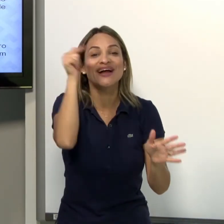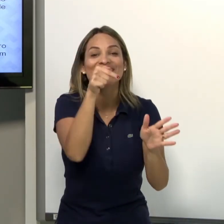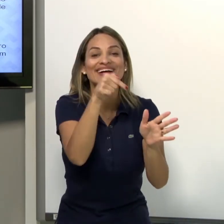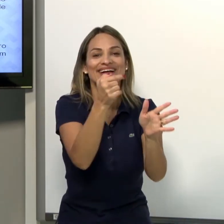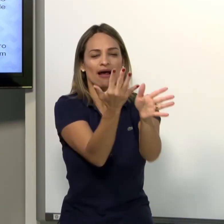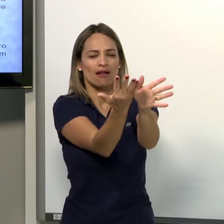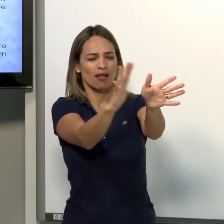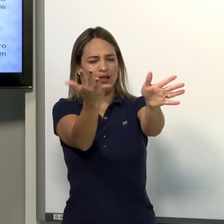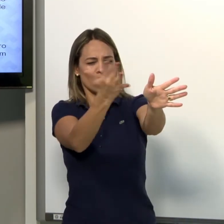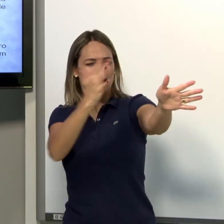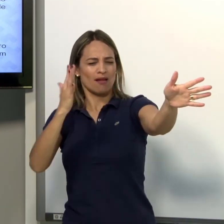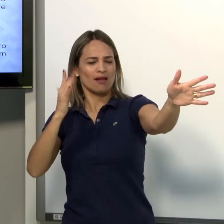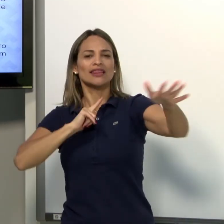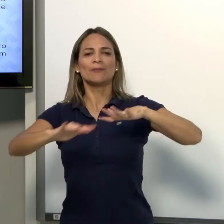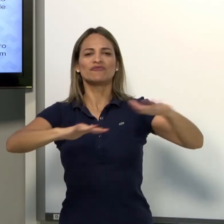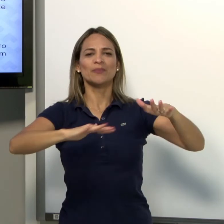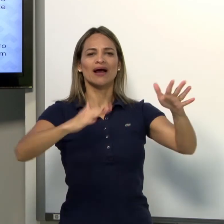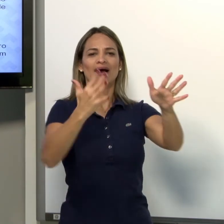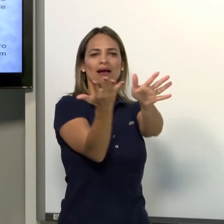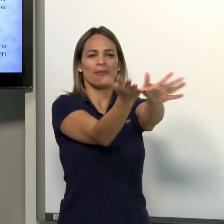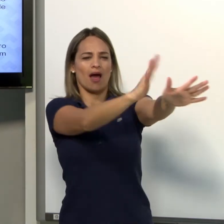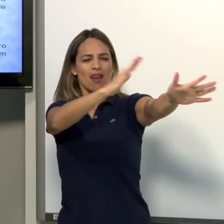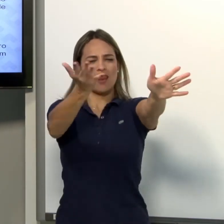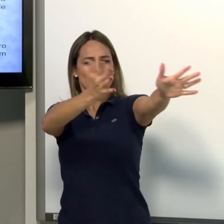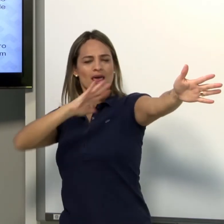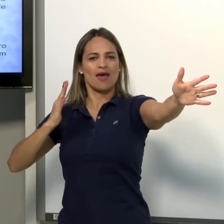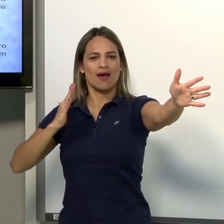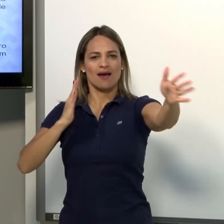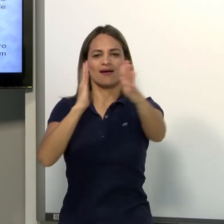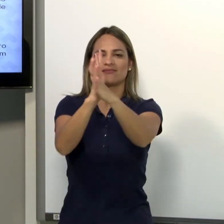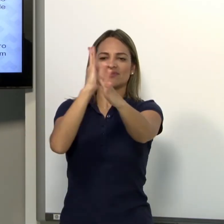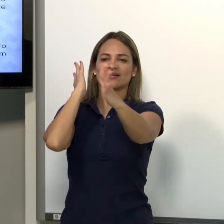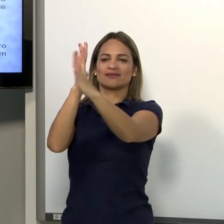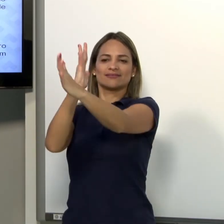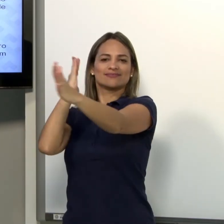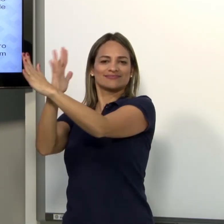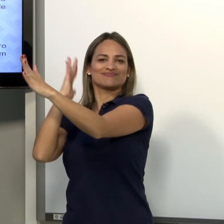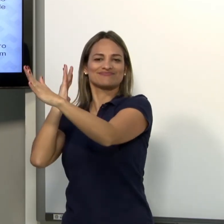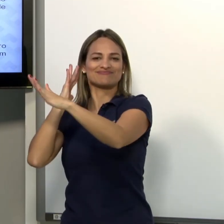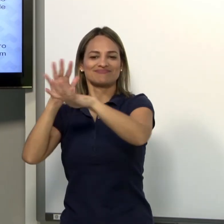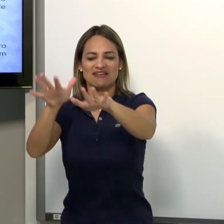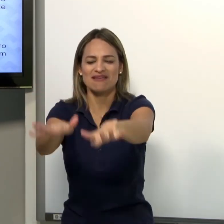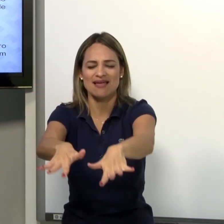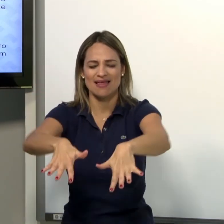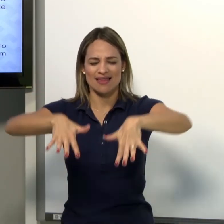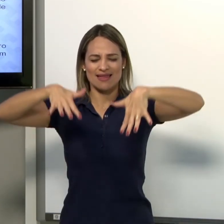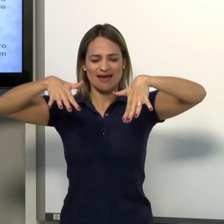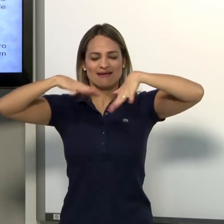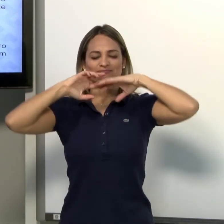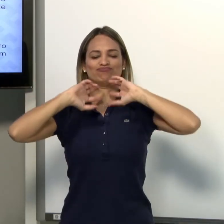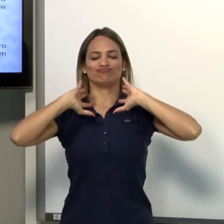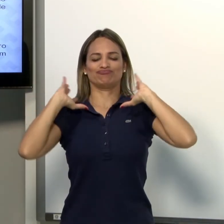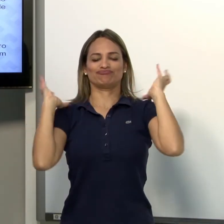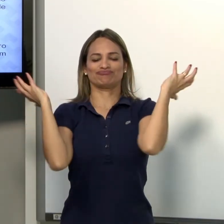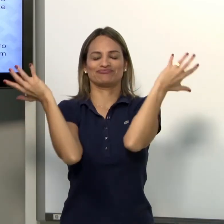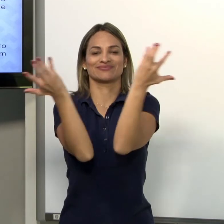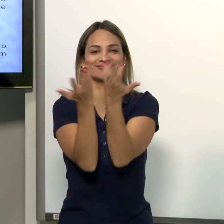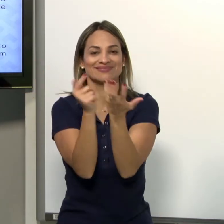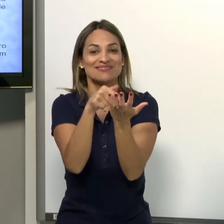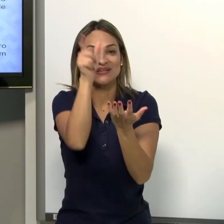Esse é o classificador para uma fila. Usa-se o movimento também para determinar que é uma fila. Um ambiente